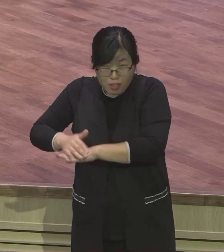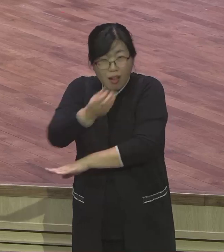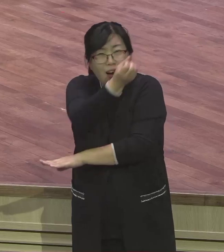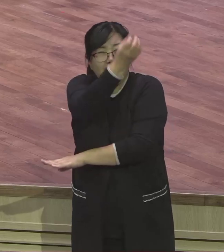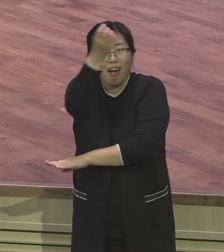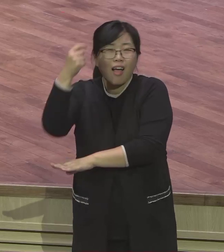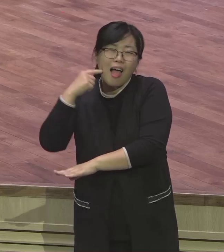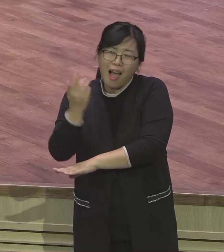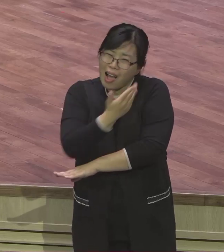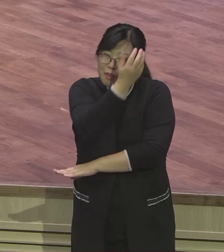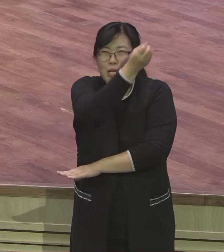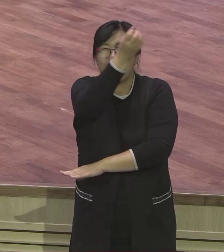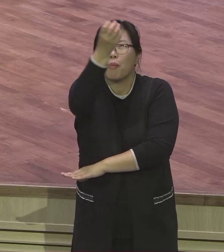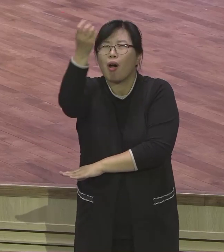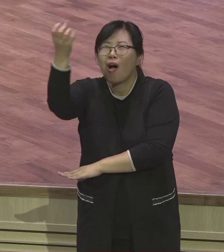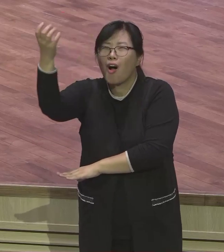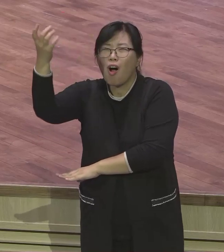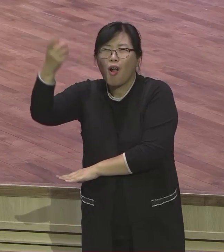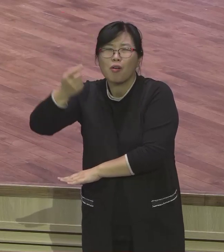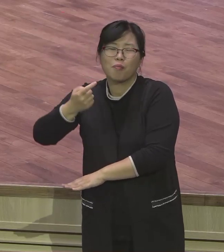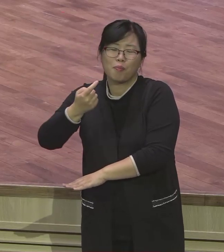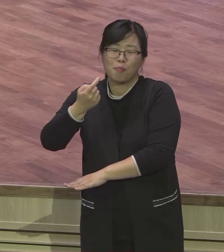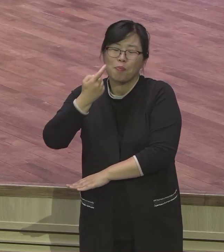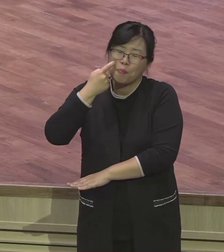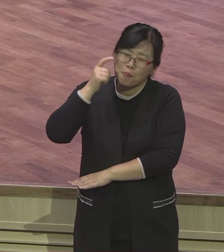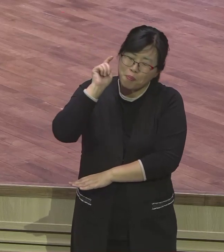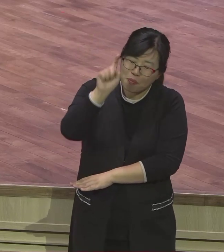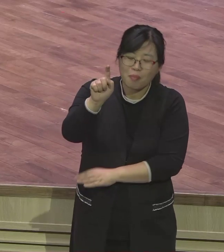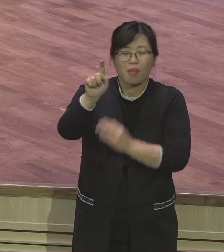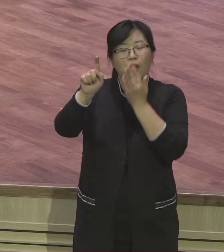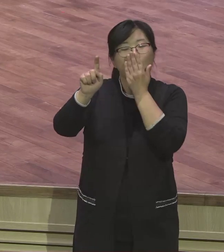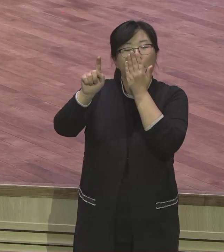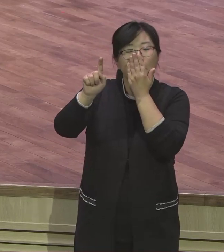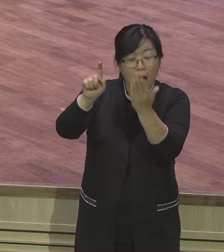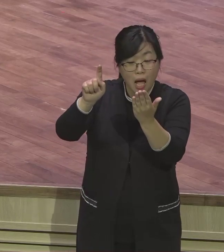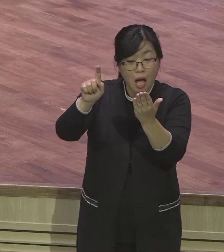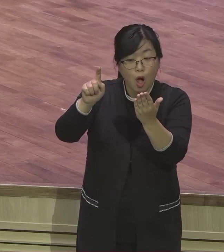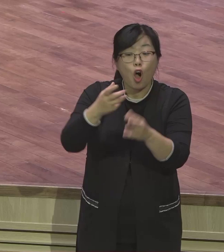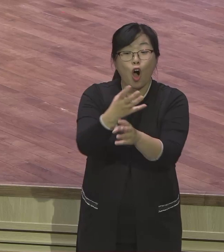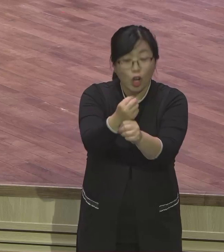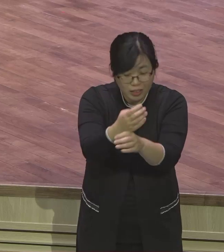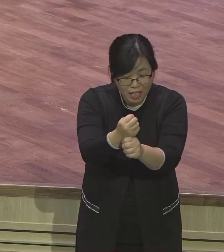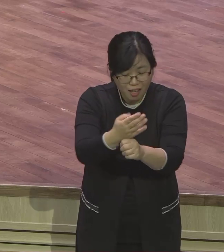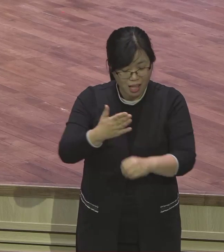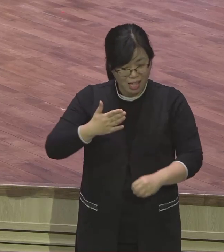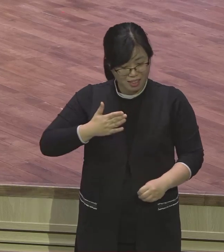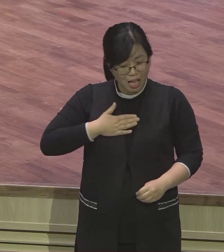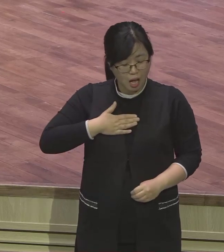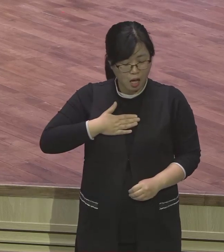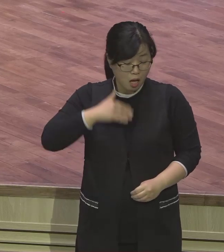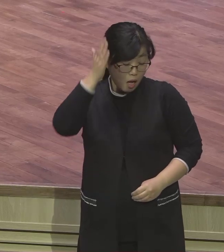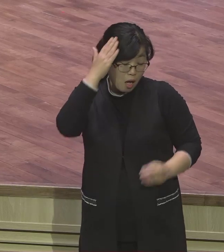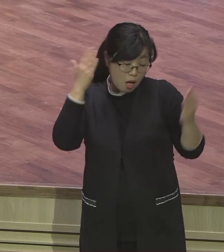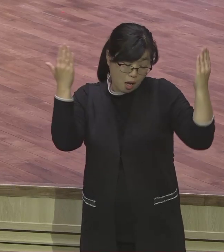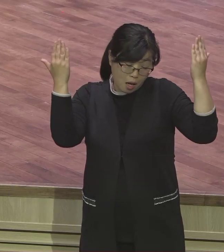절호의 찬사다 절호의 기회라고 명시 바랍니다 하나님께서 이번 교회에 하나는 내게